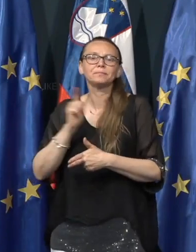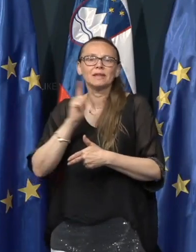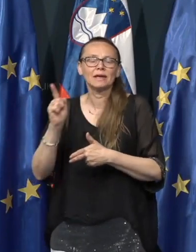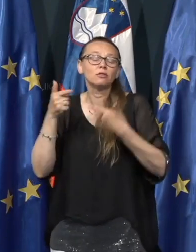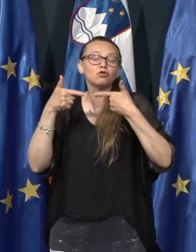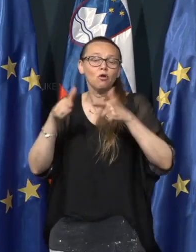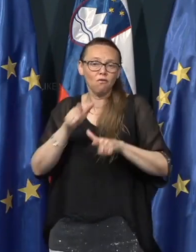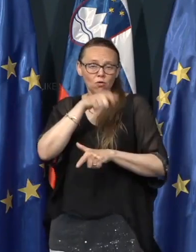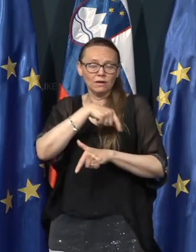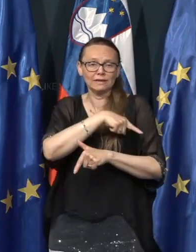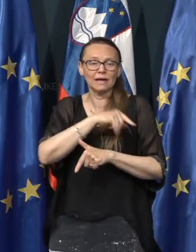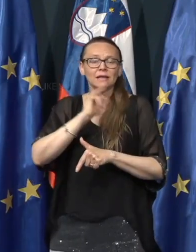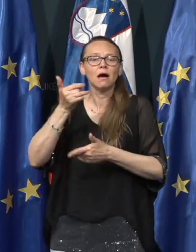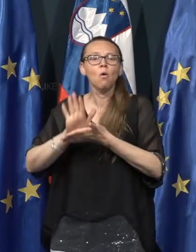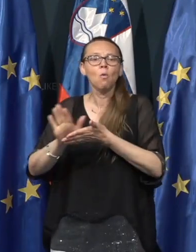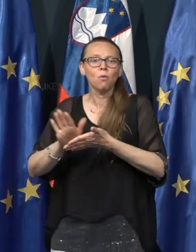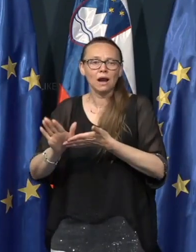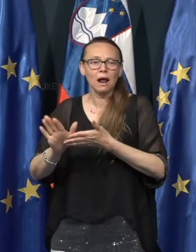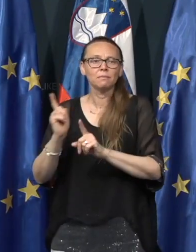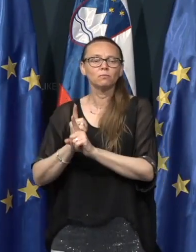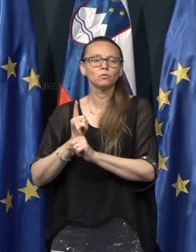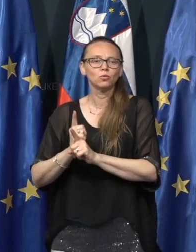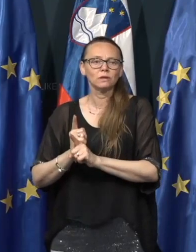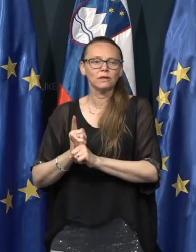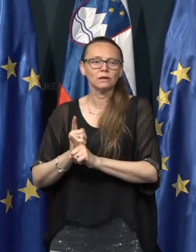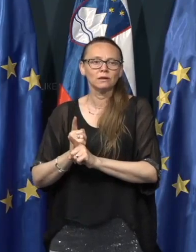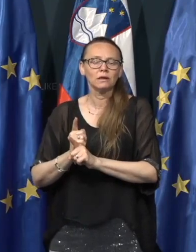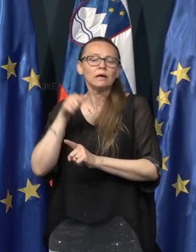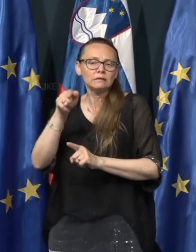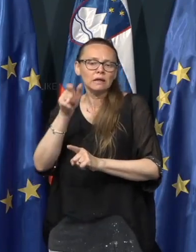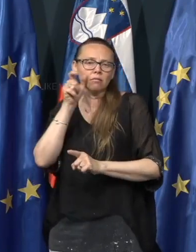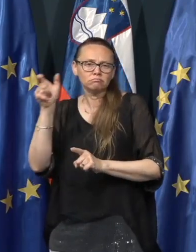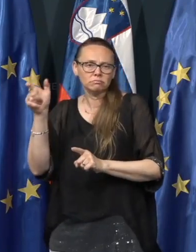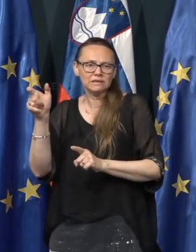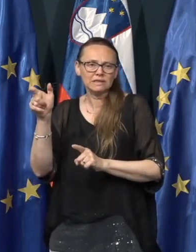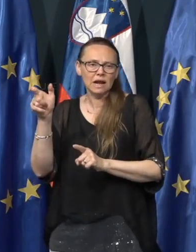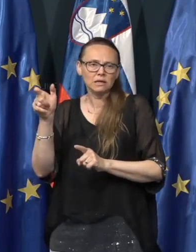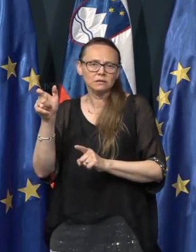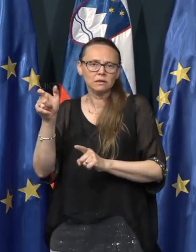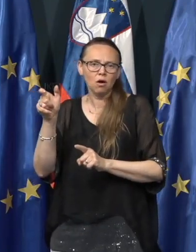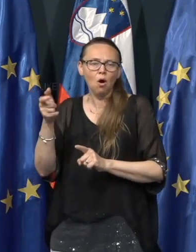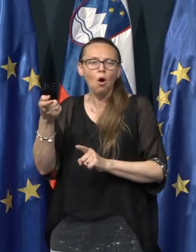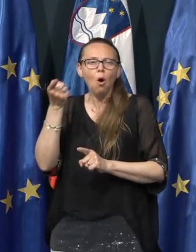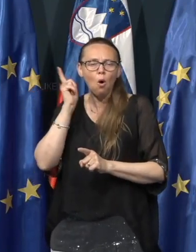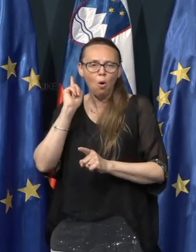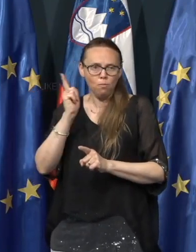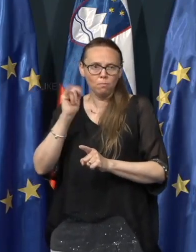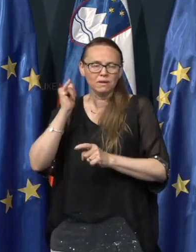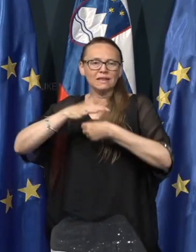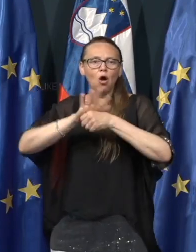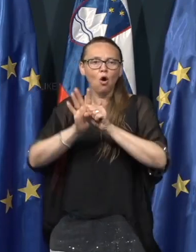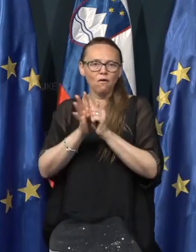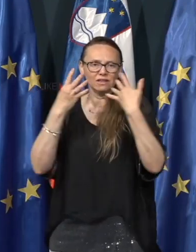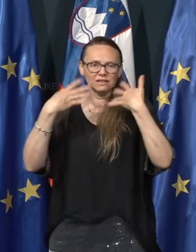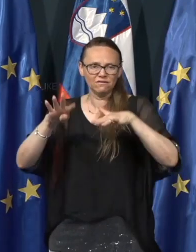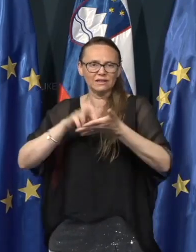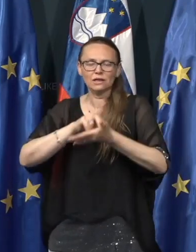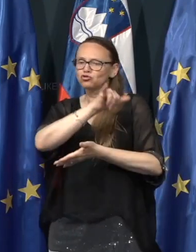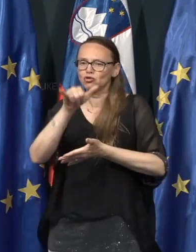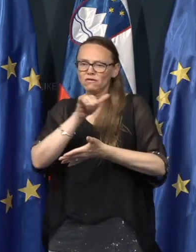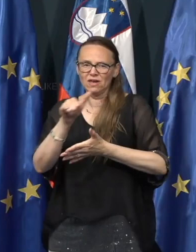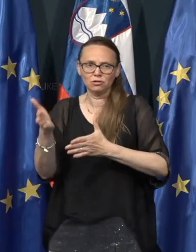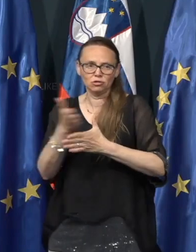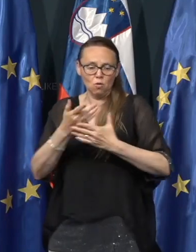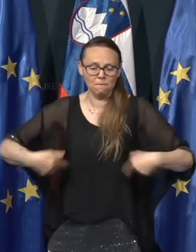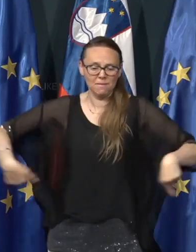dovolite mi, da uporabim tudi ta izraz o pominu, da je COVID-19 še vedno med